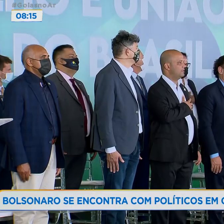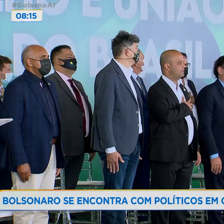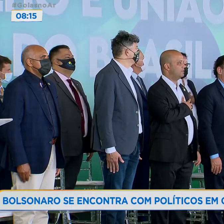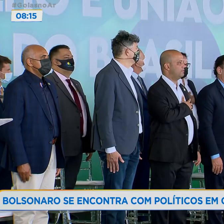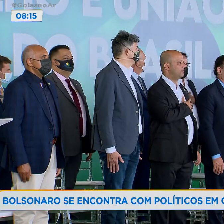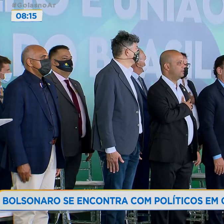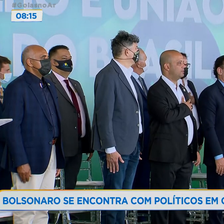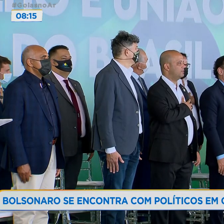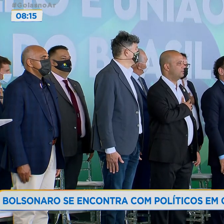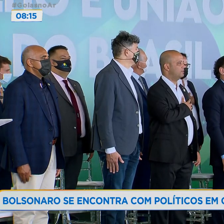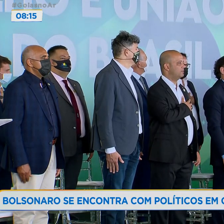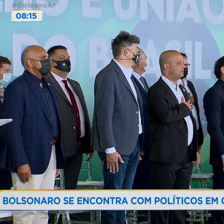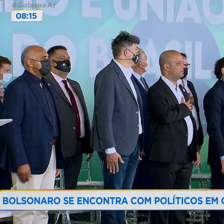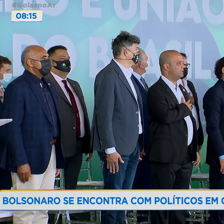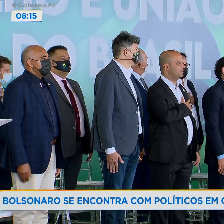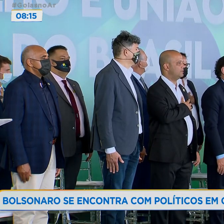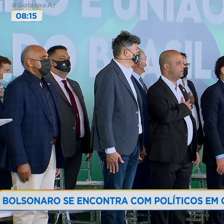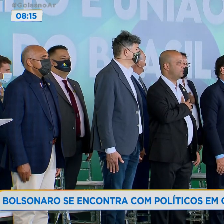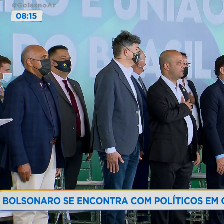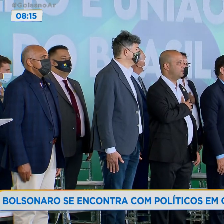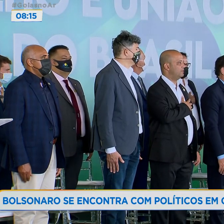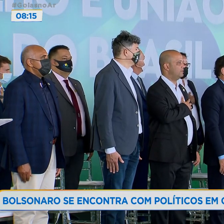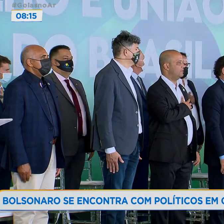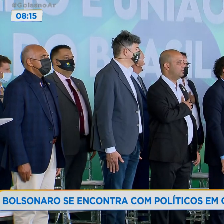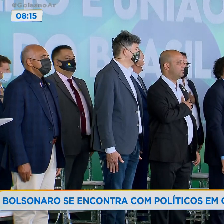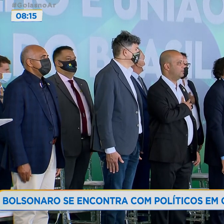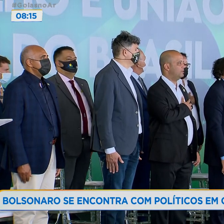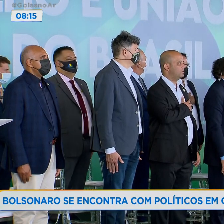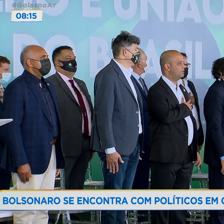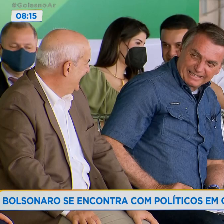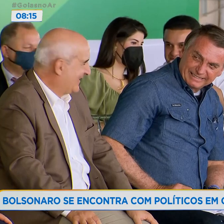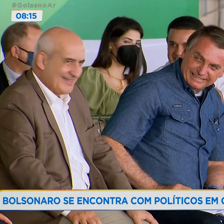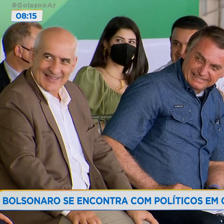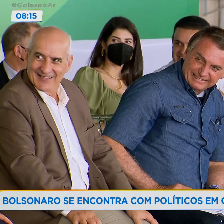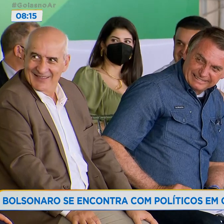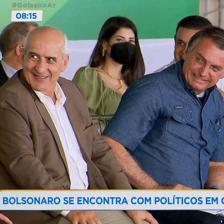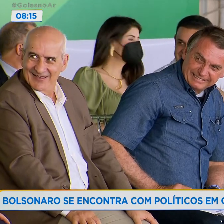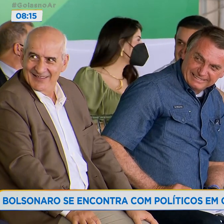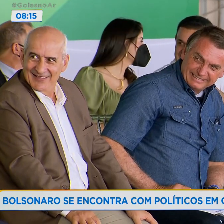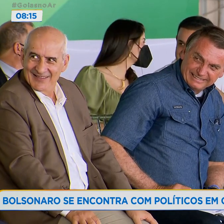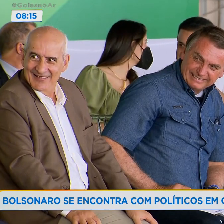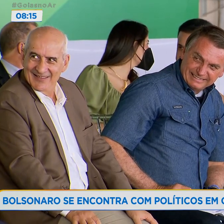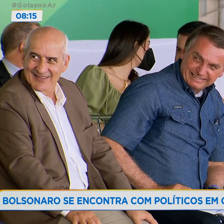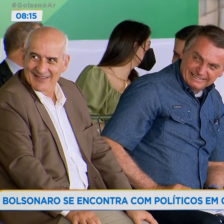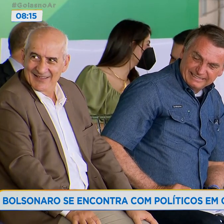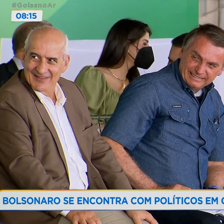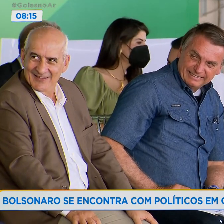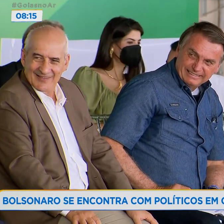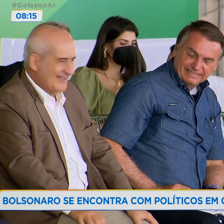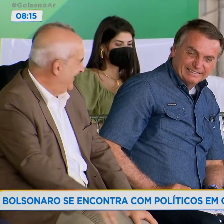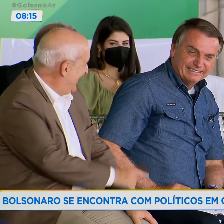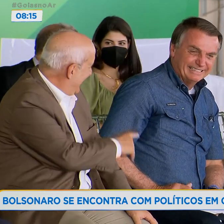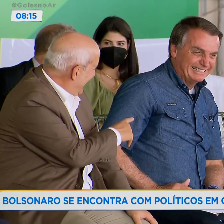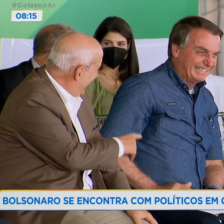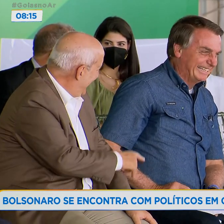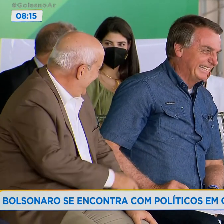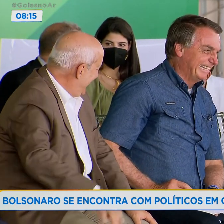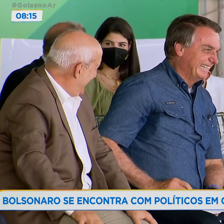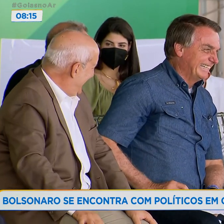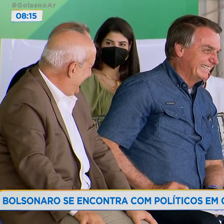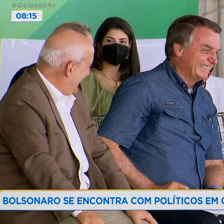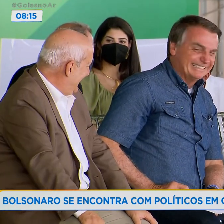O presidente se encontrou com lideranças políticas e empresários. Afirmou que a economia do país sofre com as